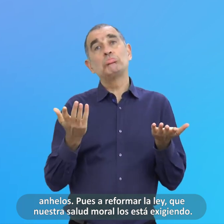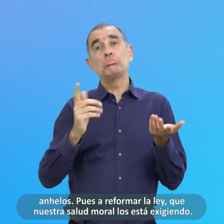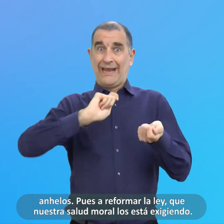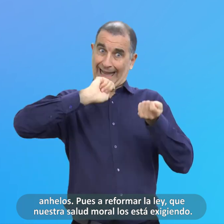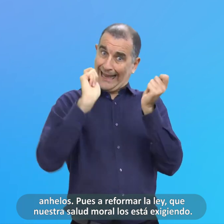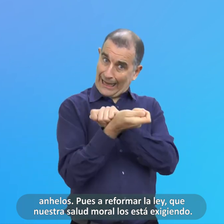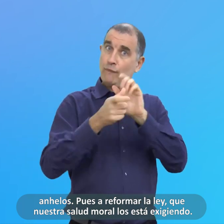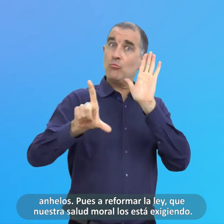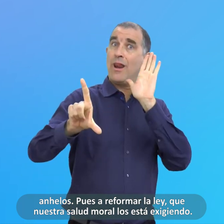Exigiendo